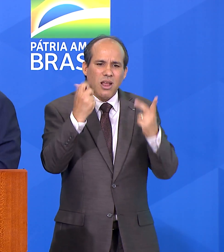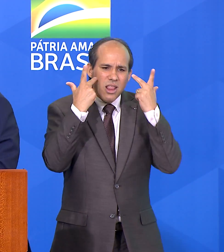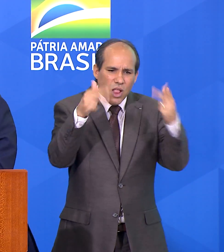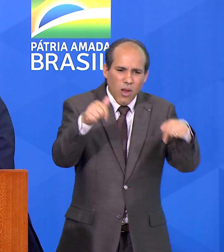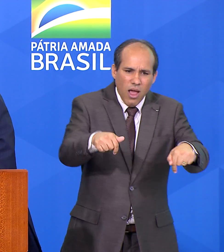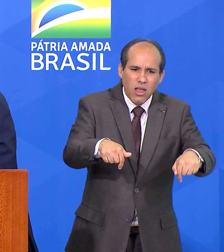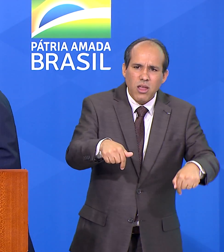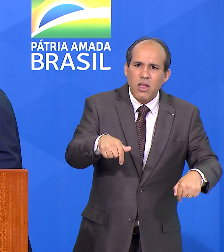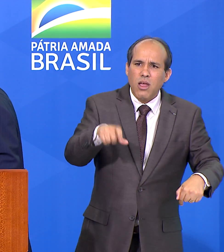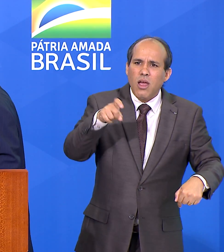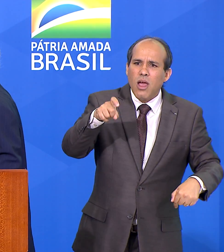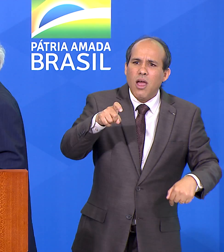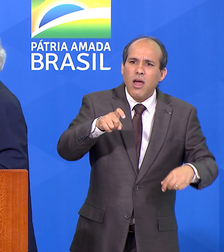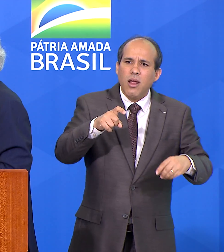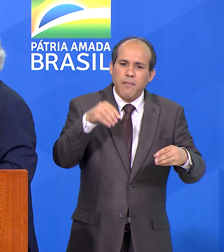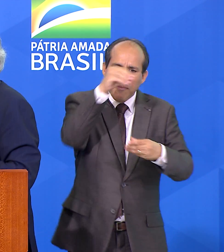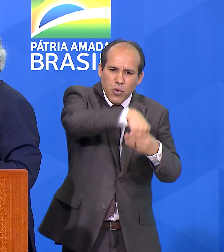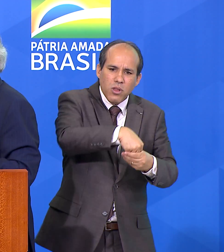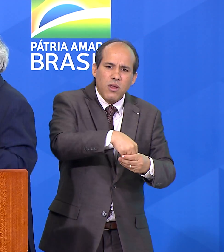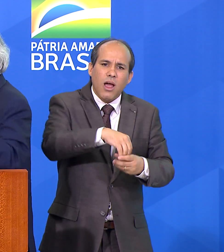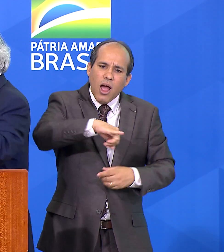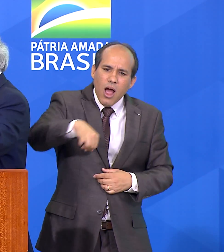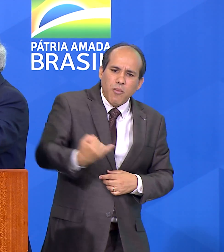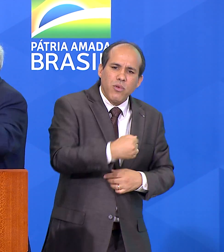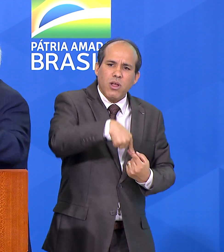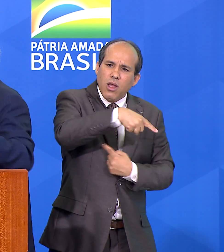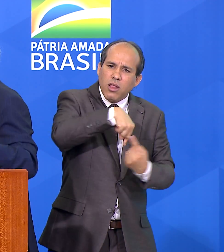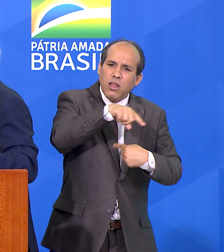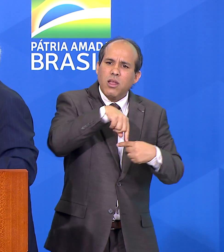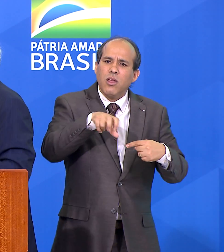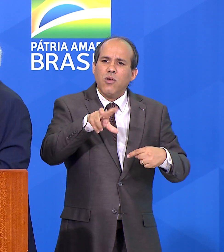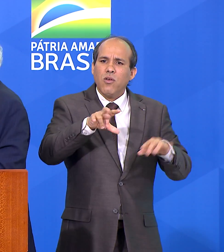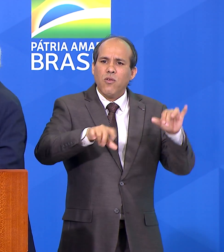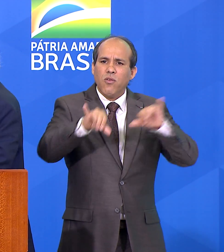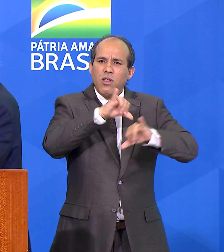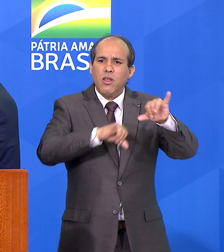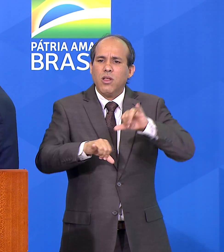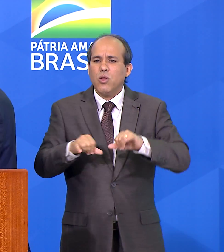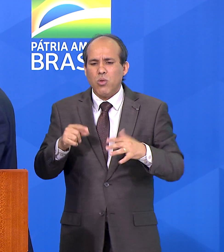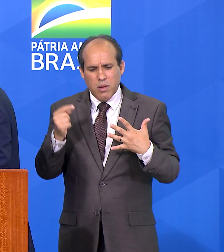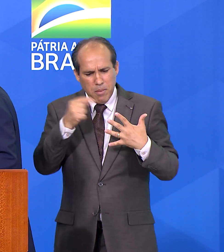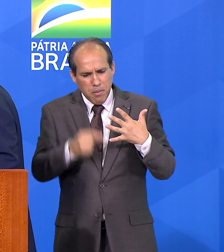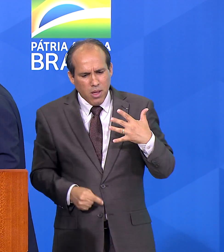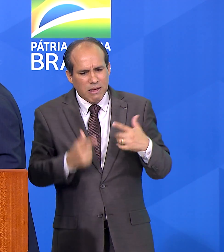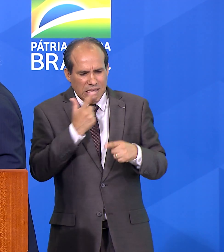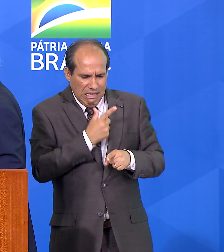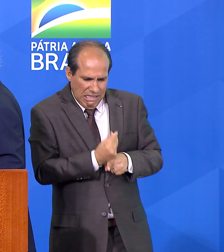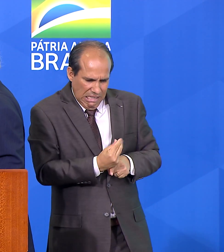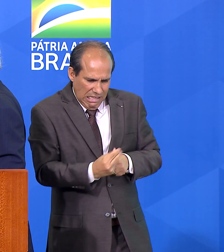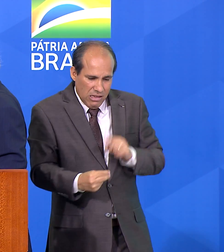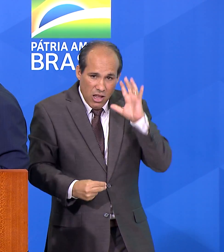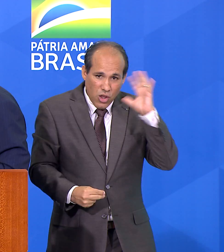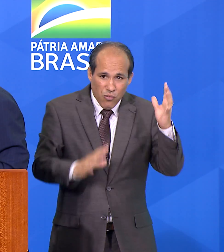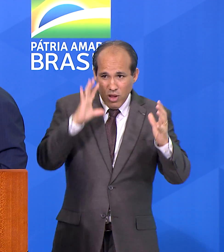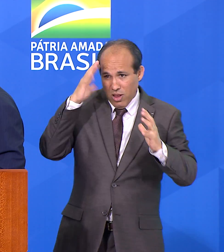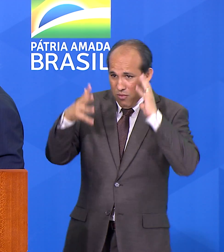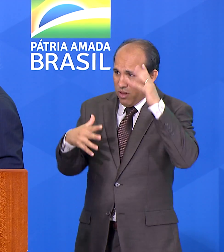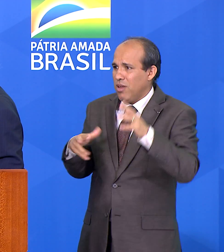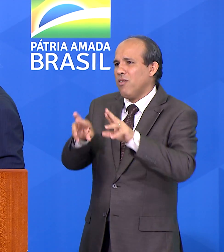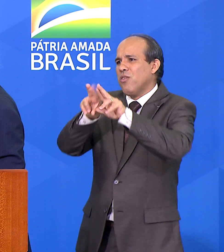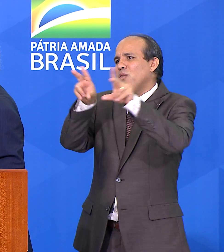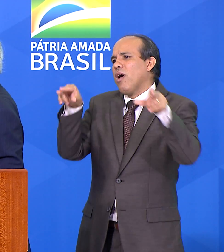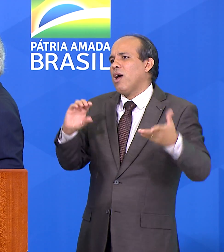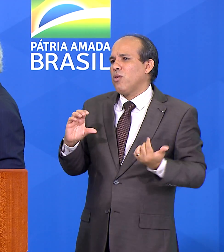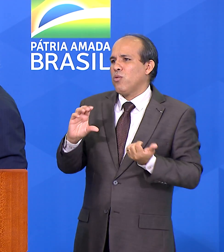natural, que é um insumo na cadeia de fertilizantes? Então, tudo isso está sendo atacado em nossos diversos comitês. Comitê de Política